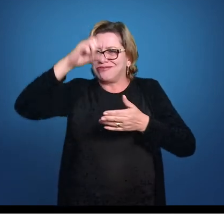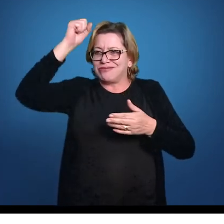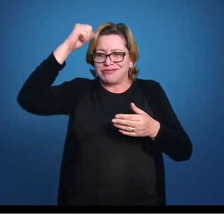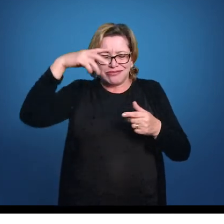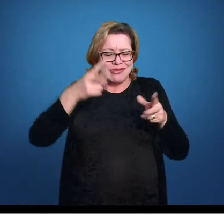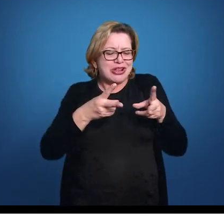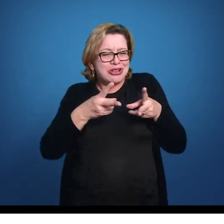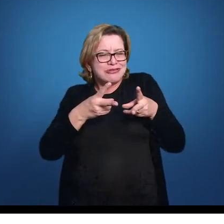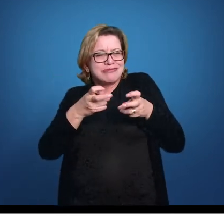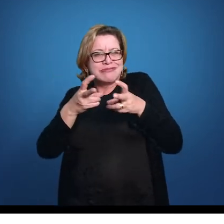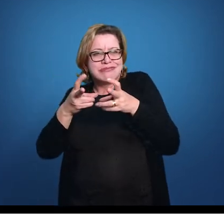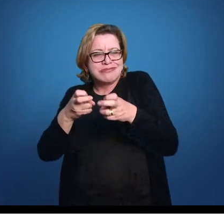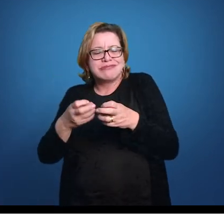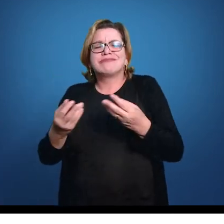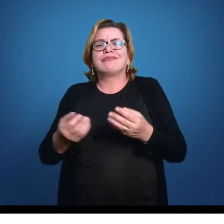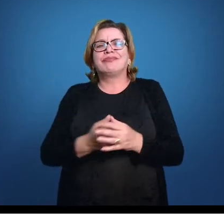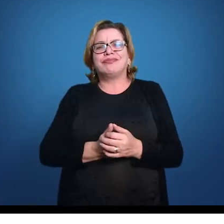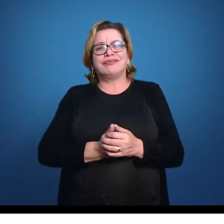olfação.